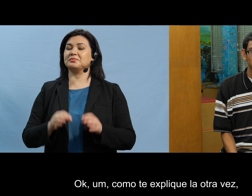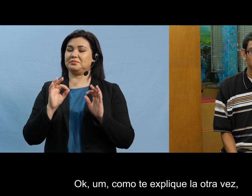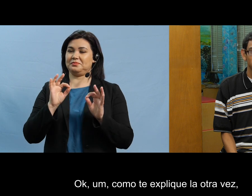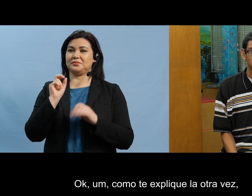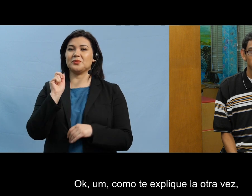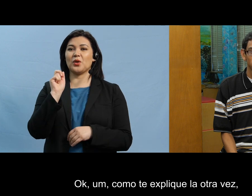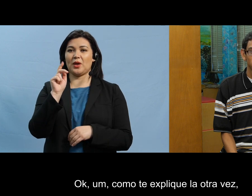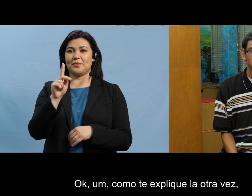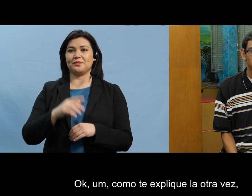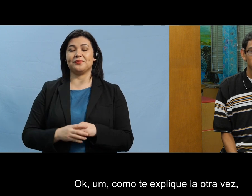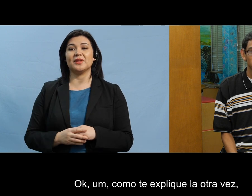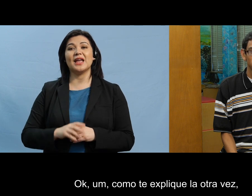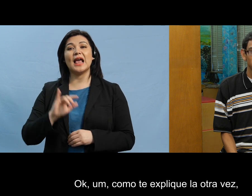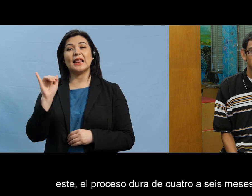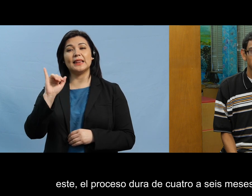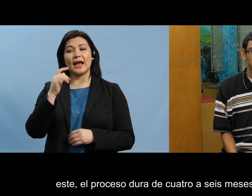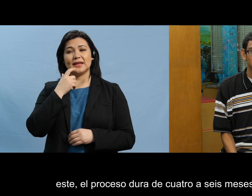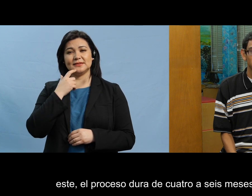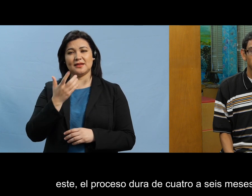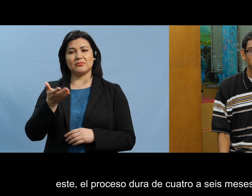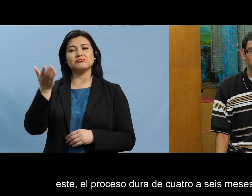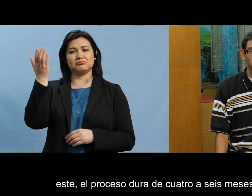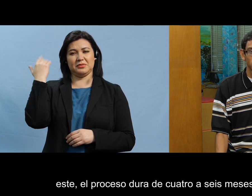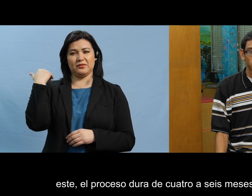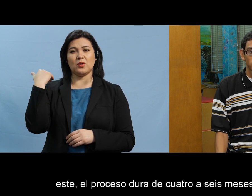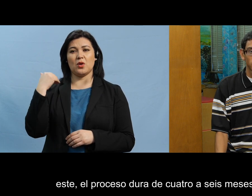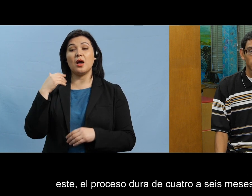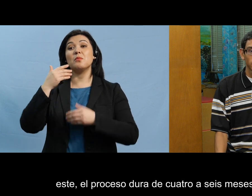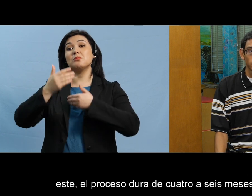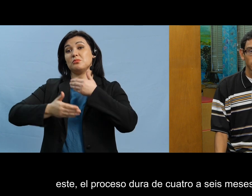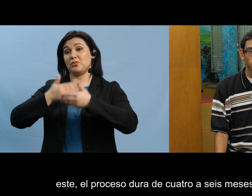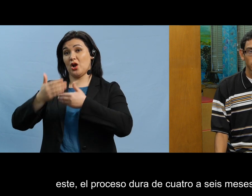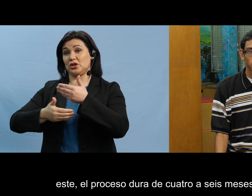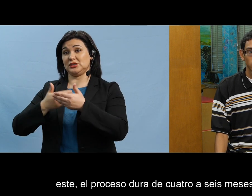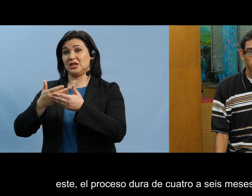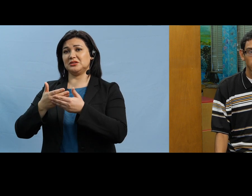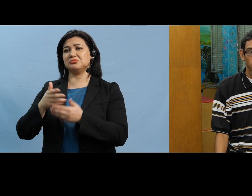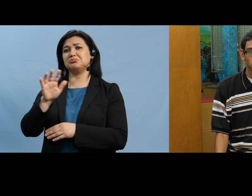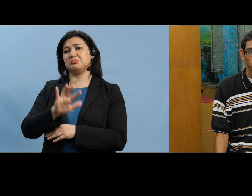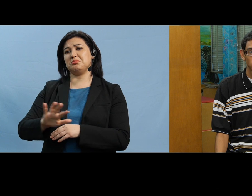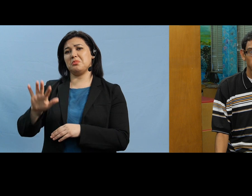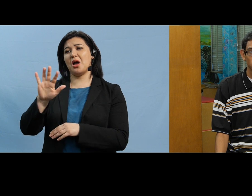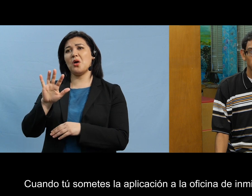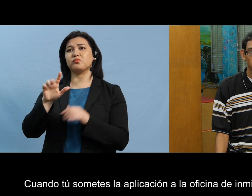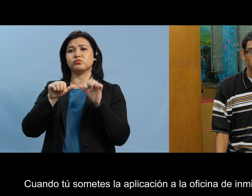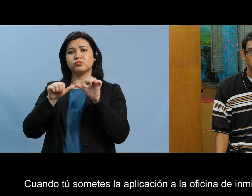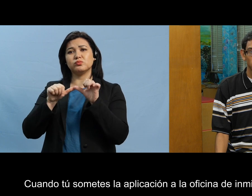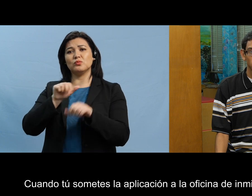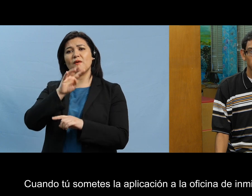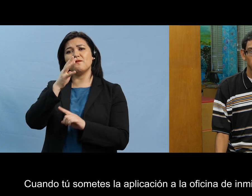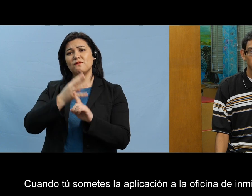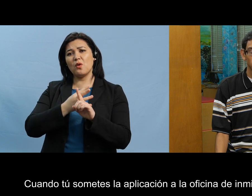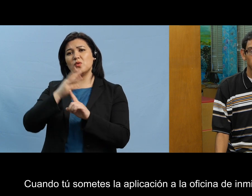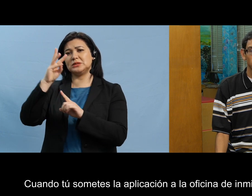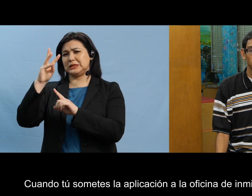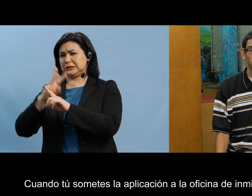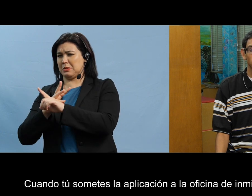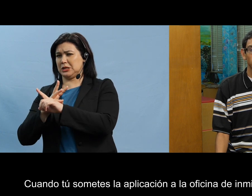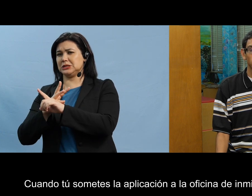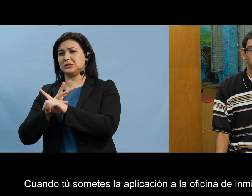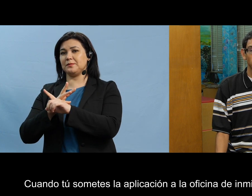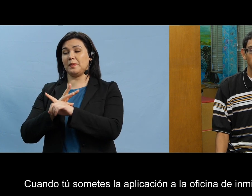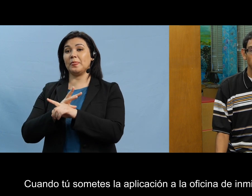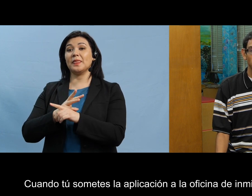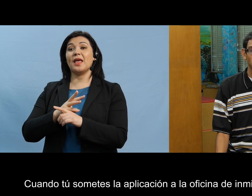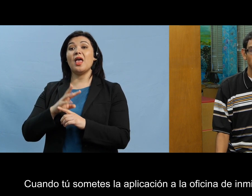como te expliqué la otra vez este proceso dura de cuatro a seis meses cuando tú sometes la aplicación a la